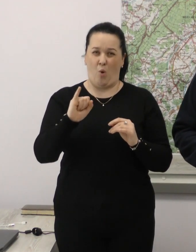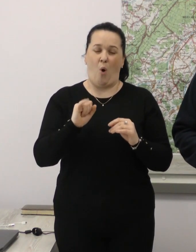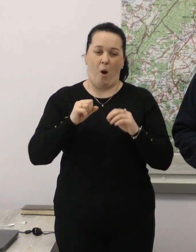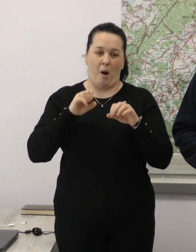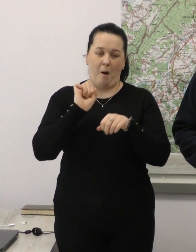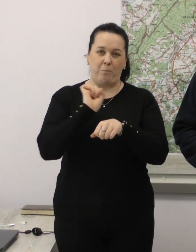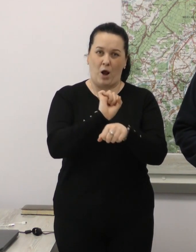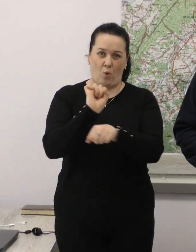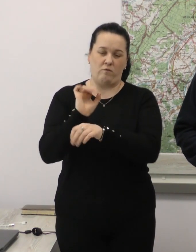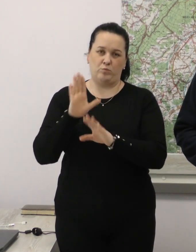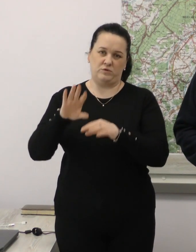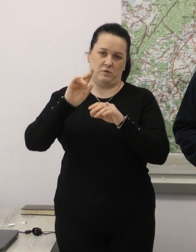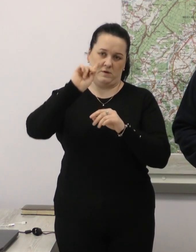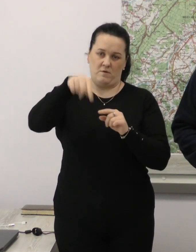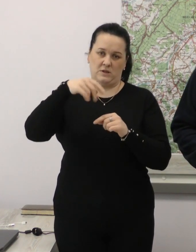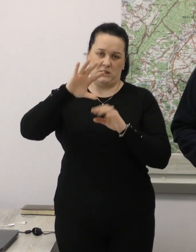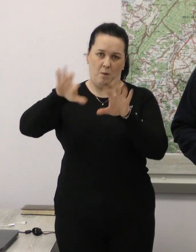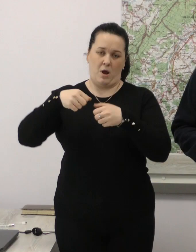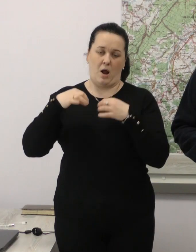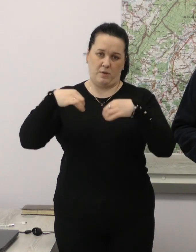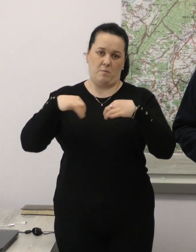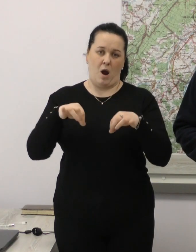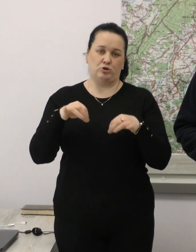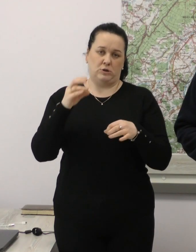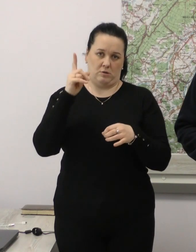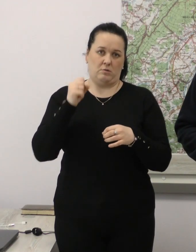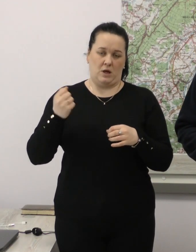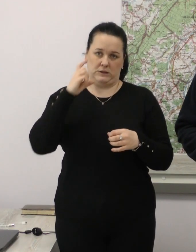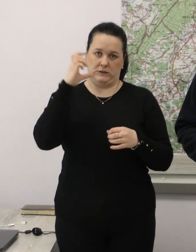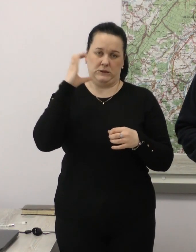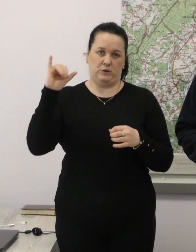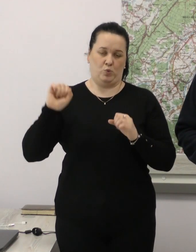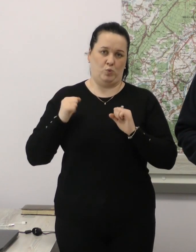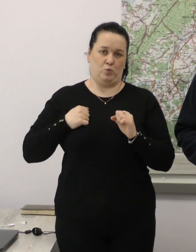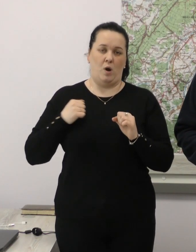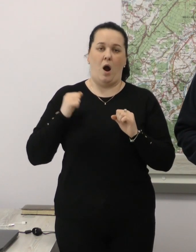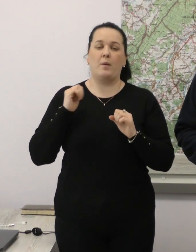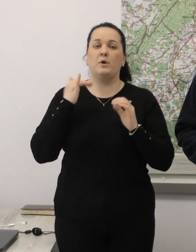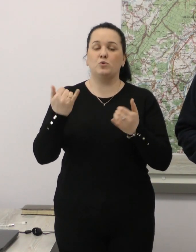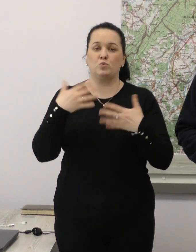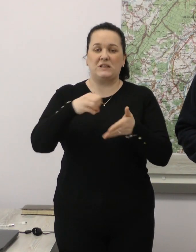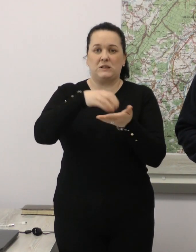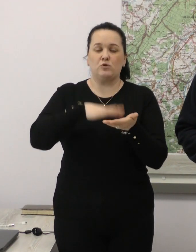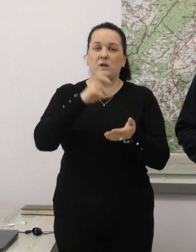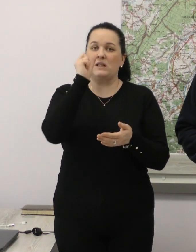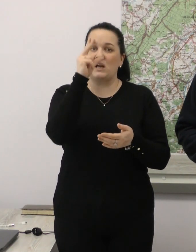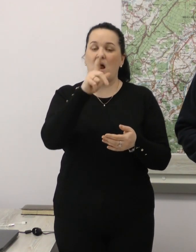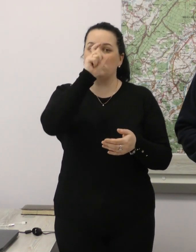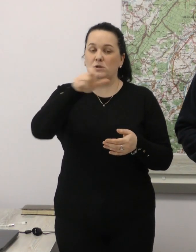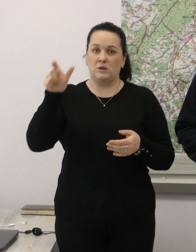цю техніку для потреб Збройних сил України. На сьогодні у нашій громаді вже зареєструвалося понад 13 тисяч